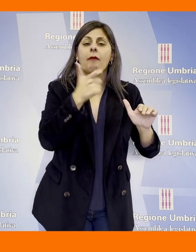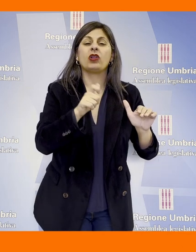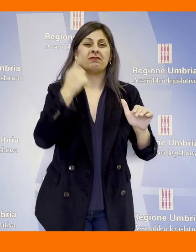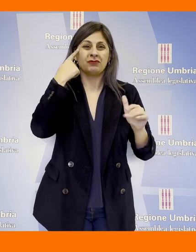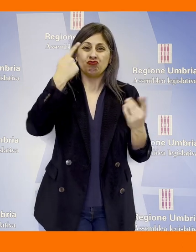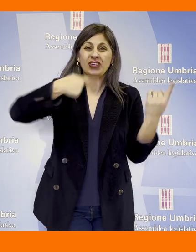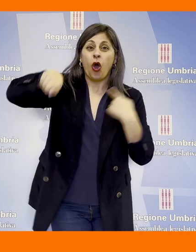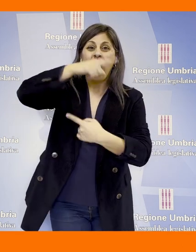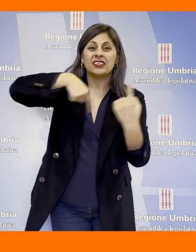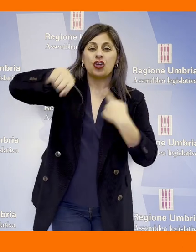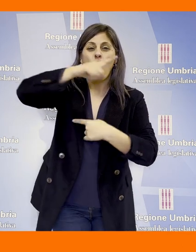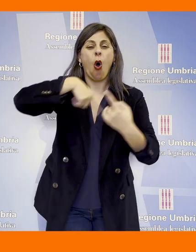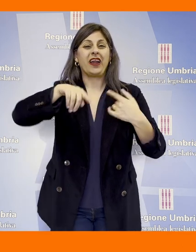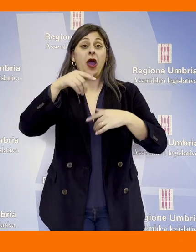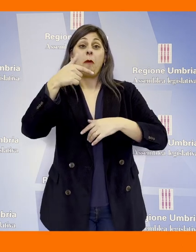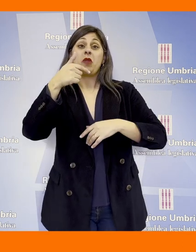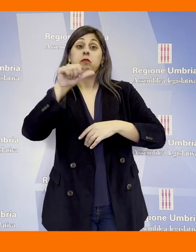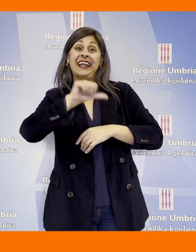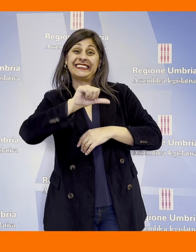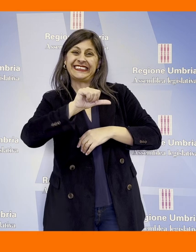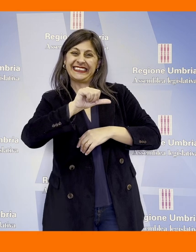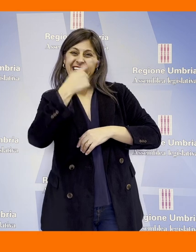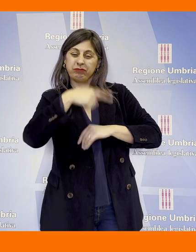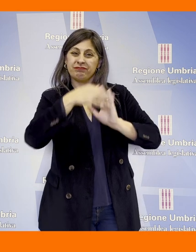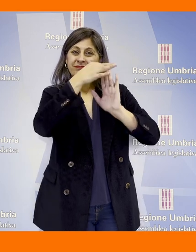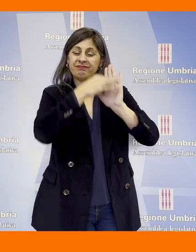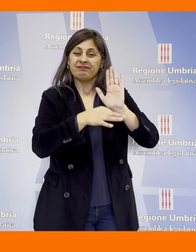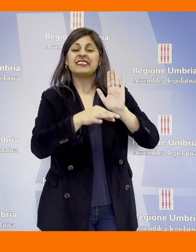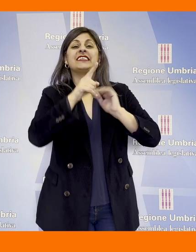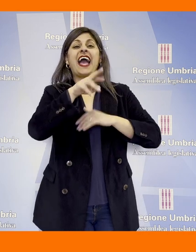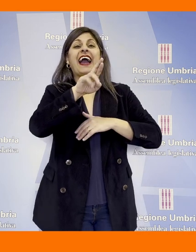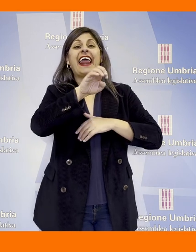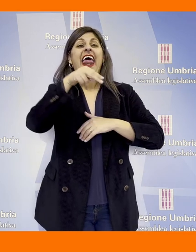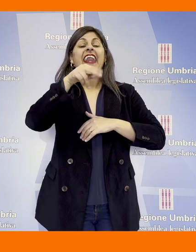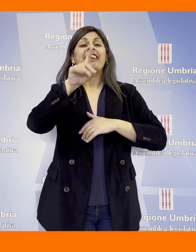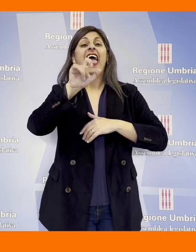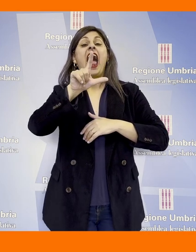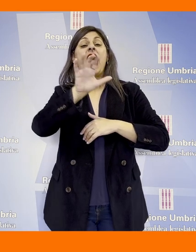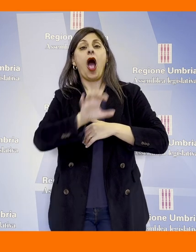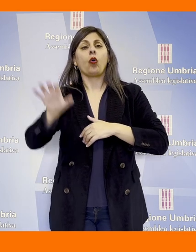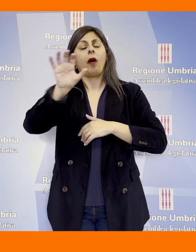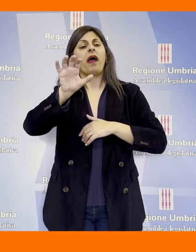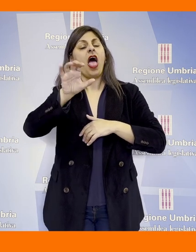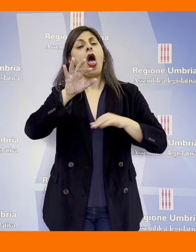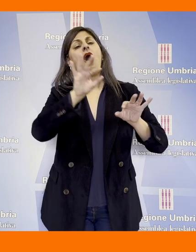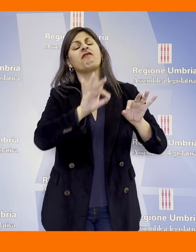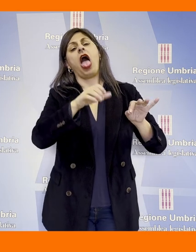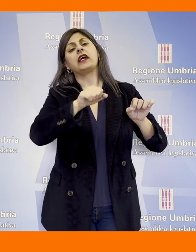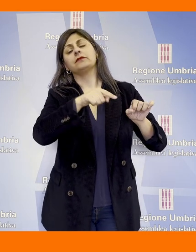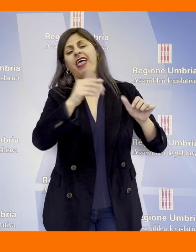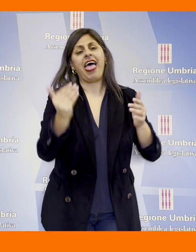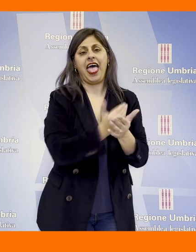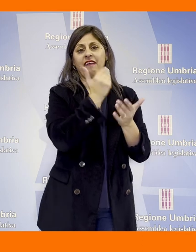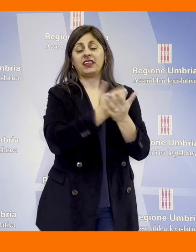limitazioni della circolazione previste per i mezzi a benzina dalle misure contenute nel Green Deal europeo affinché non